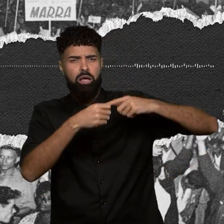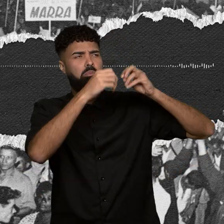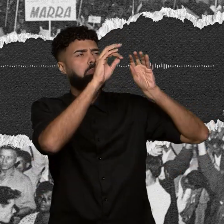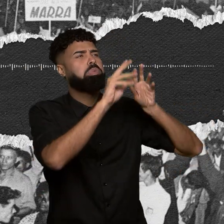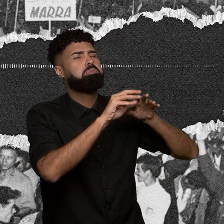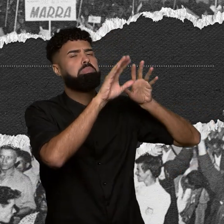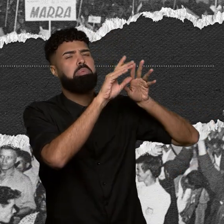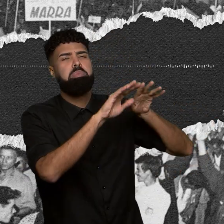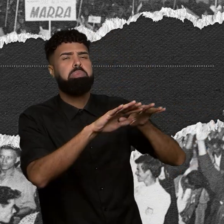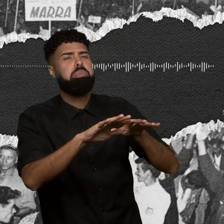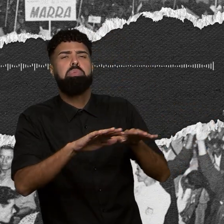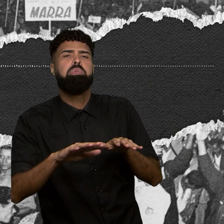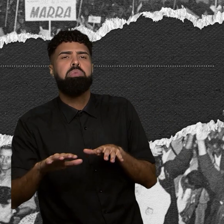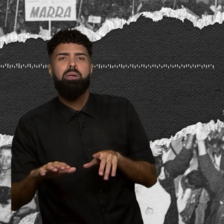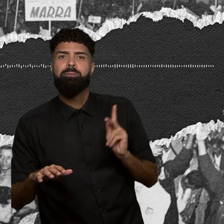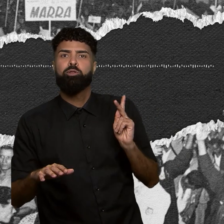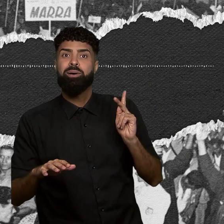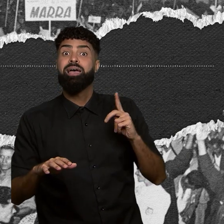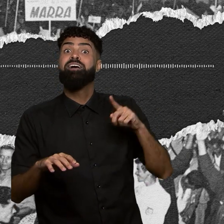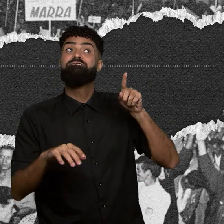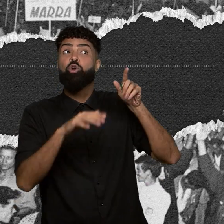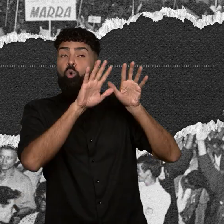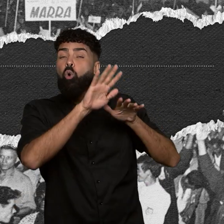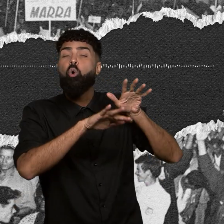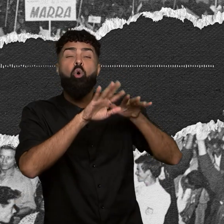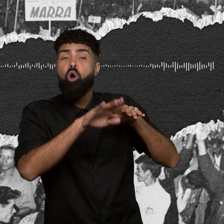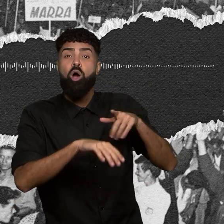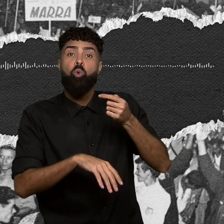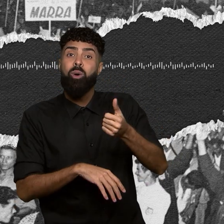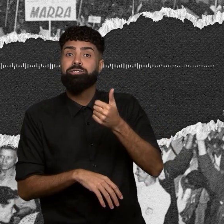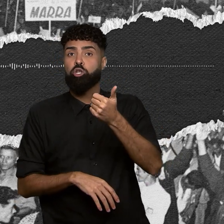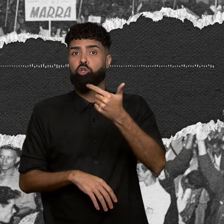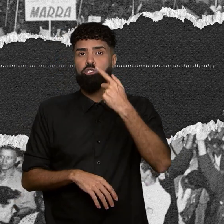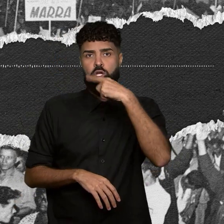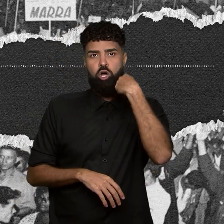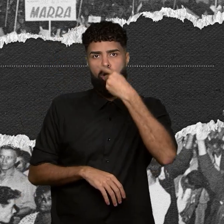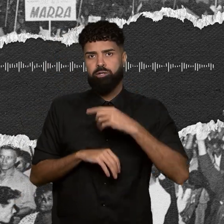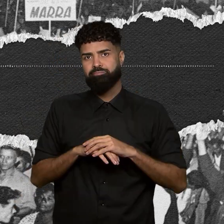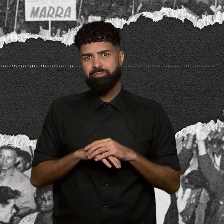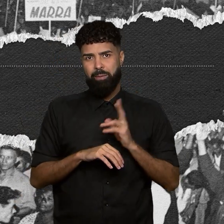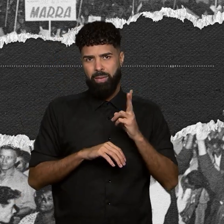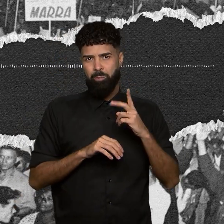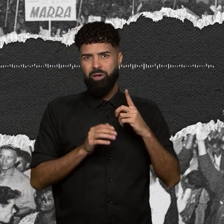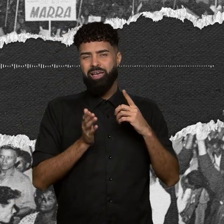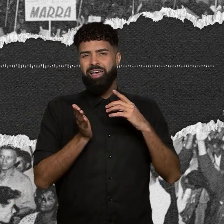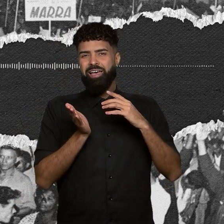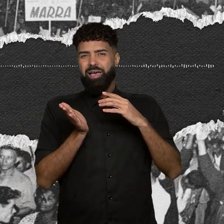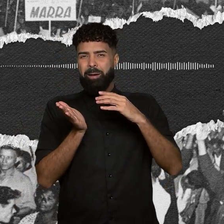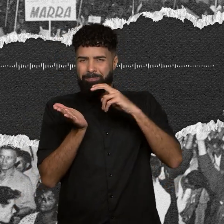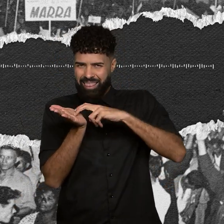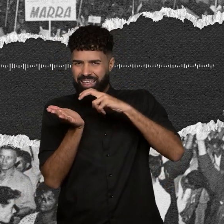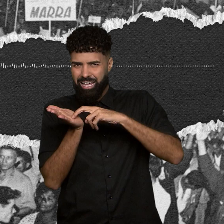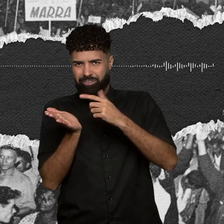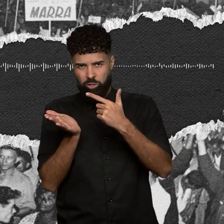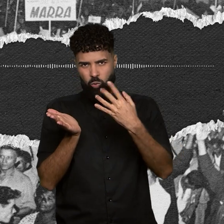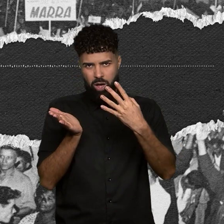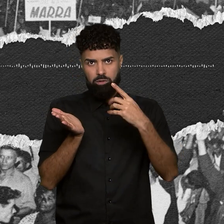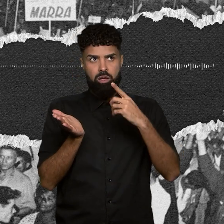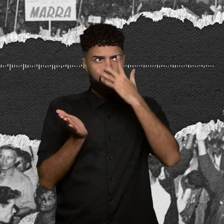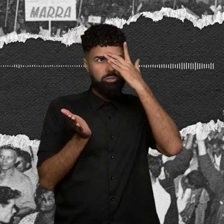Petrobras por quase 12 horas. Foi no final da manhã daquele dia 24 que os moradores começaram a alertar as autoridades